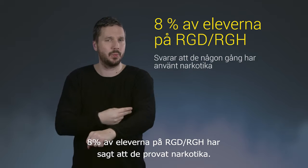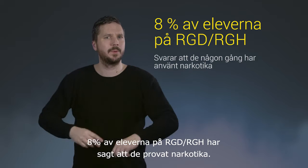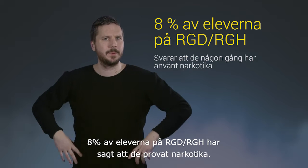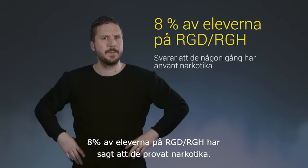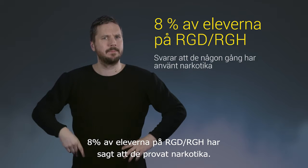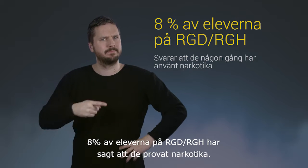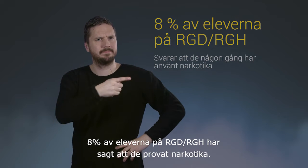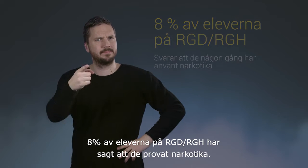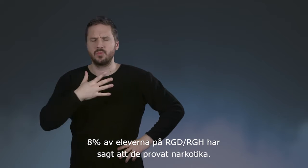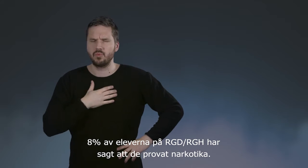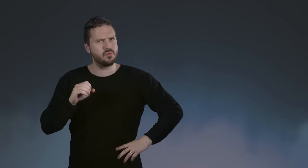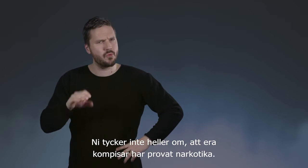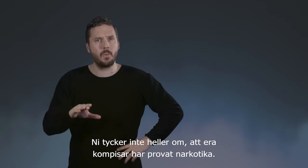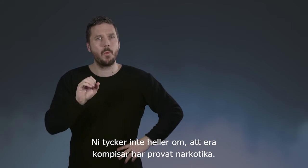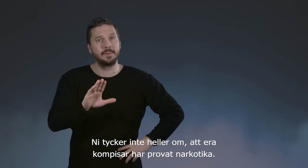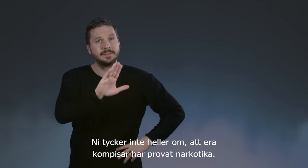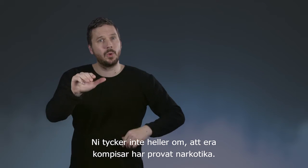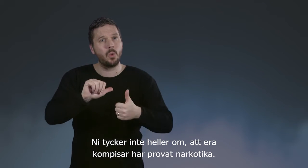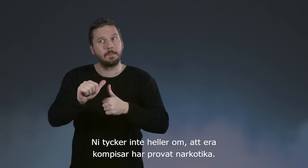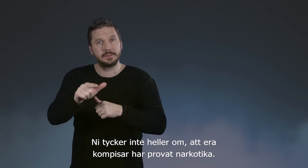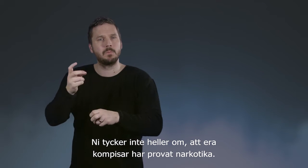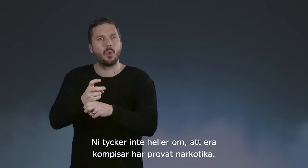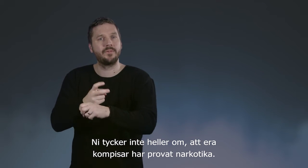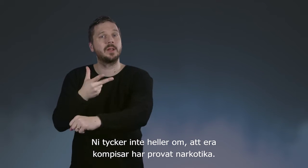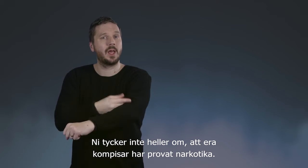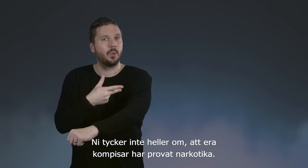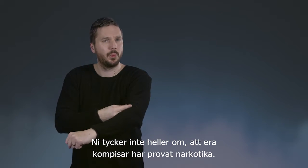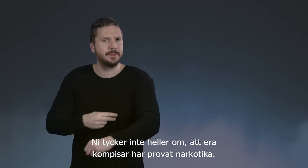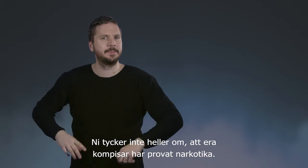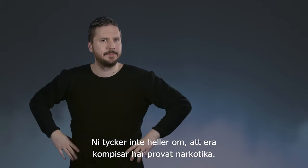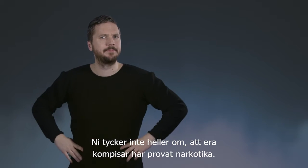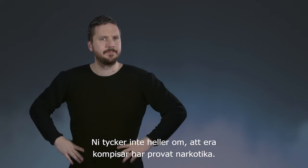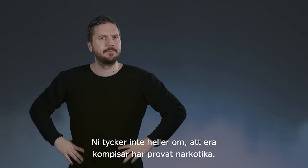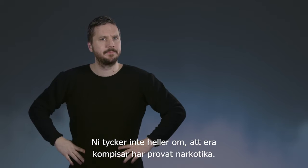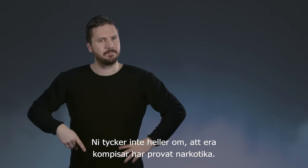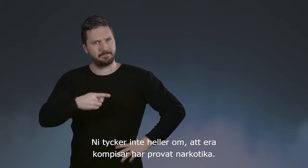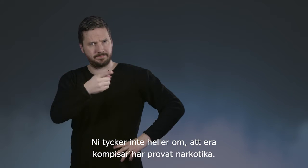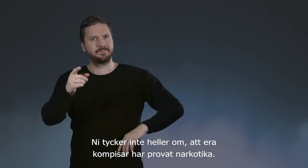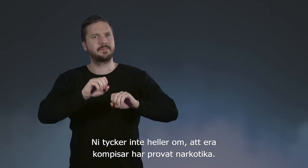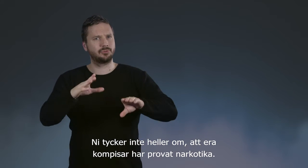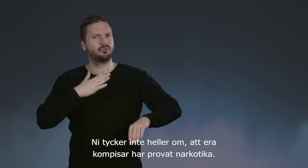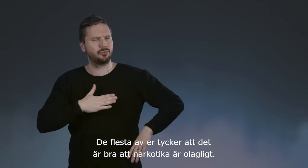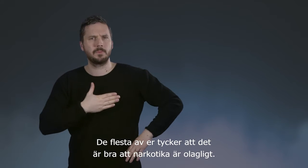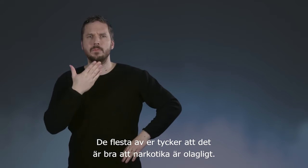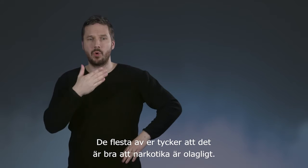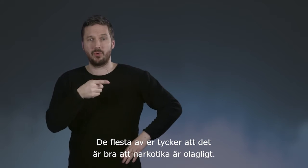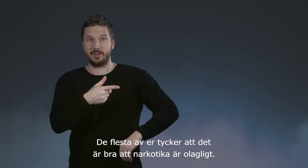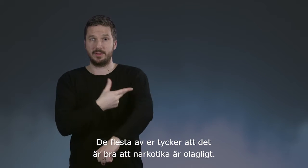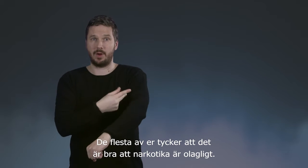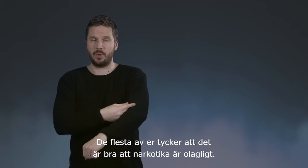provat narkotika. Ni tycker inte heller om att era kompisar har provat narkotika. De flesta av er tycker att det är